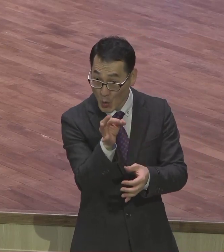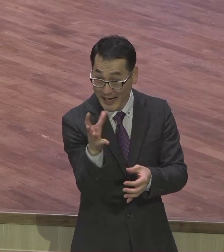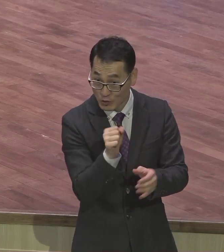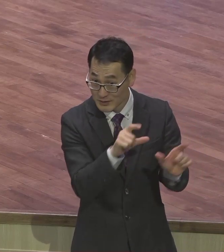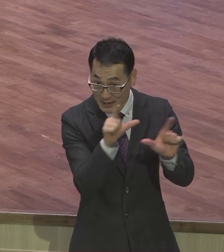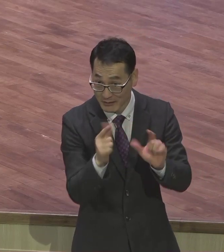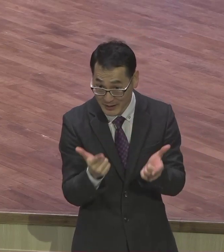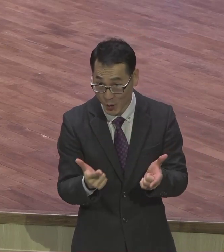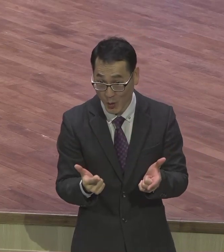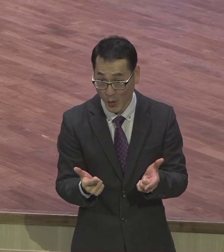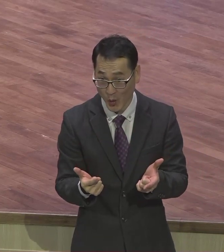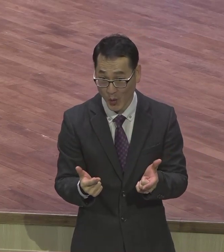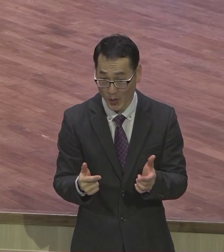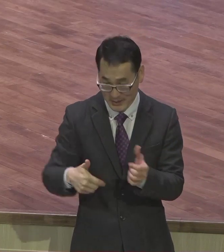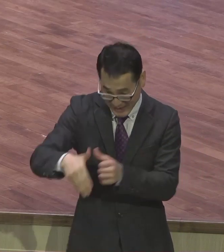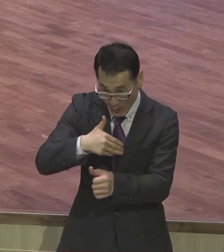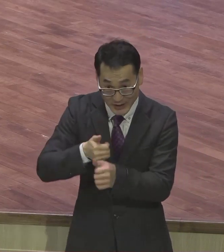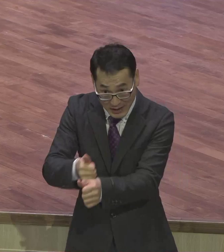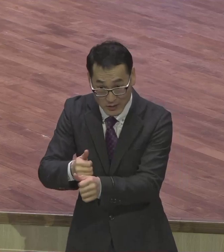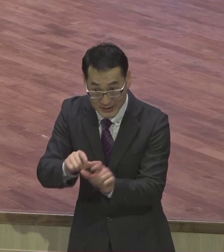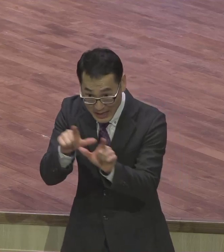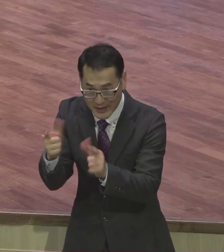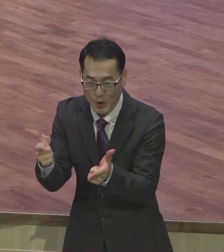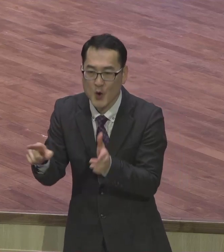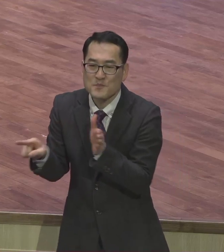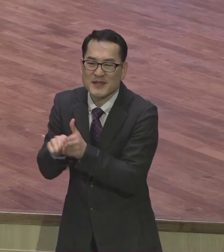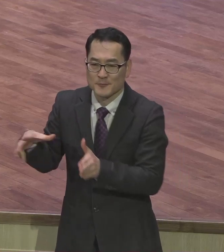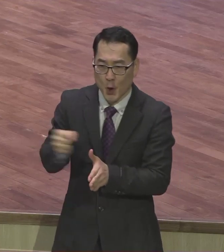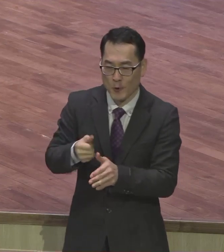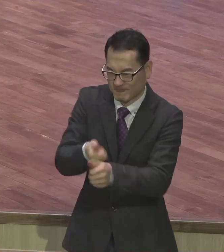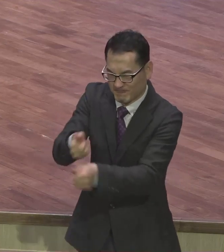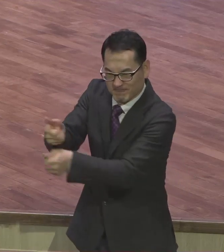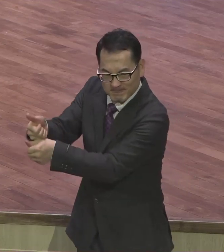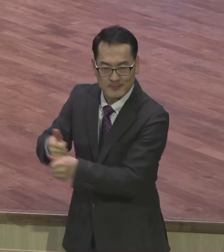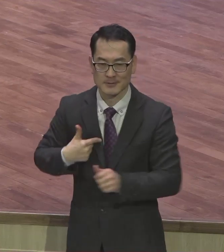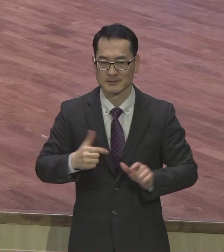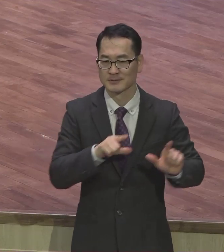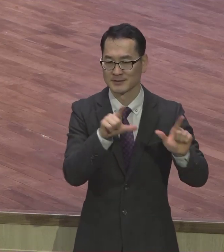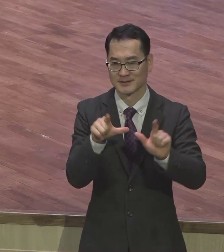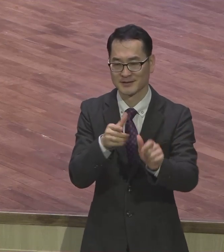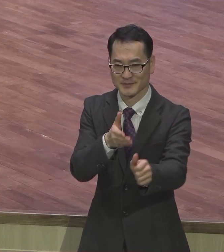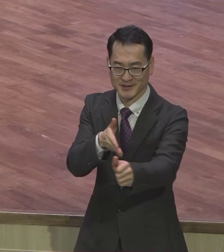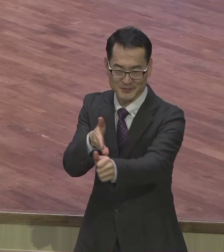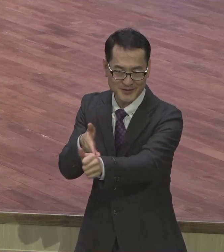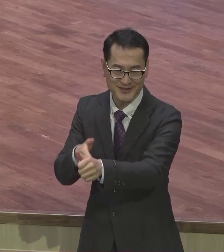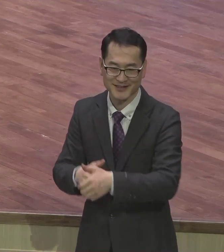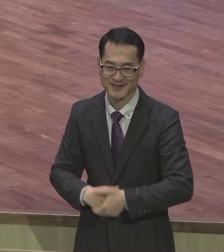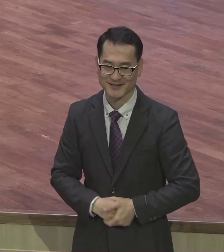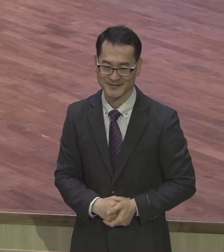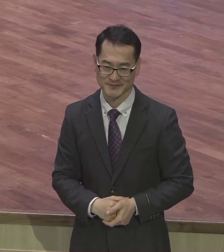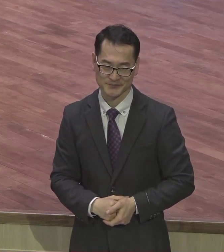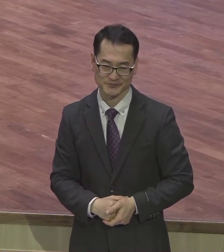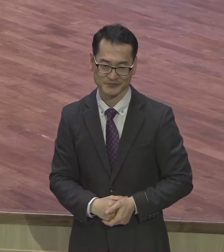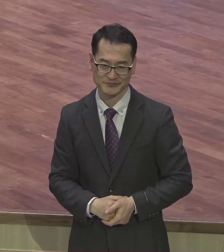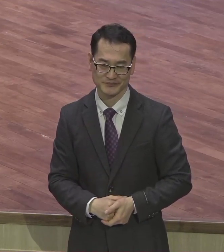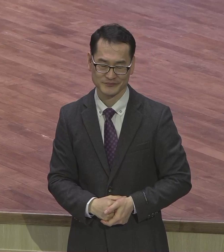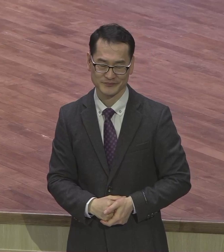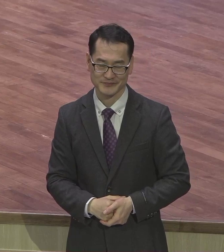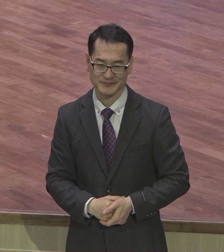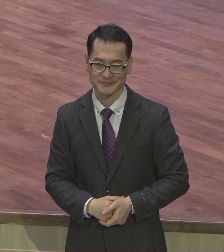행편대로 사는 게 아니라고요. 믿음으로 사시기 바랍니다. 믿음으로 그래서요 하나님과 깊은